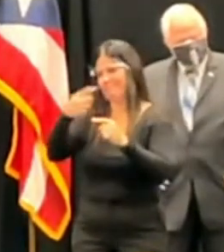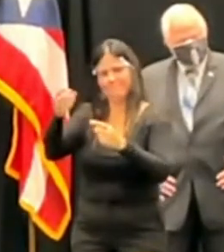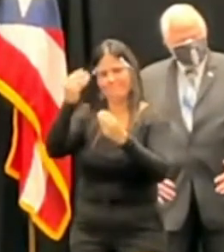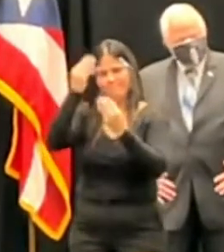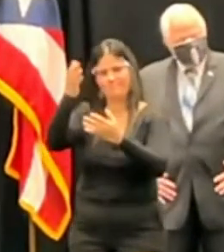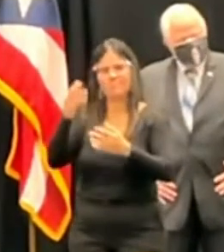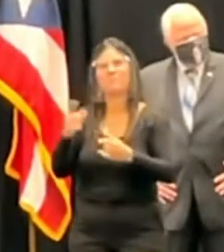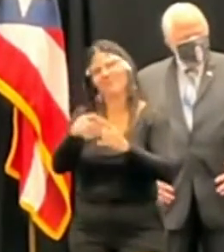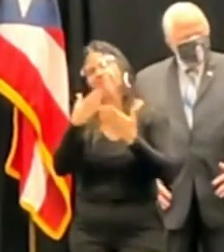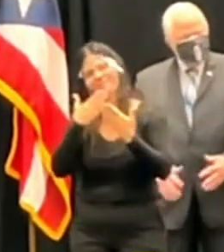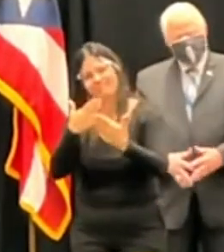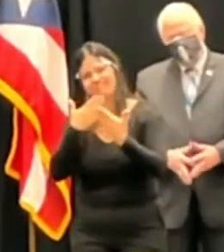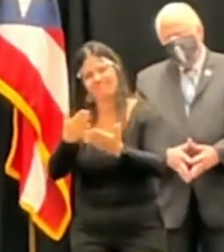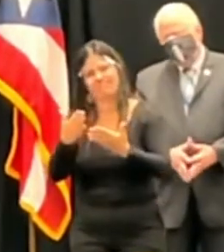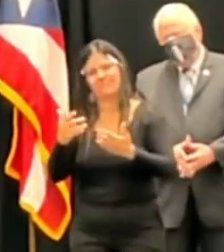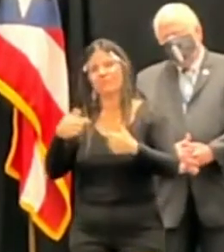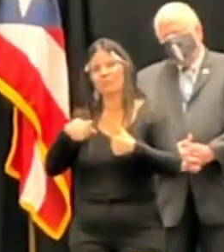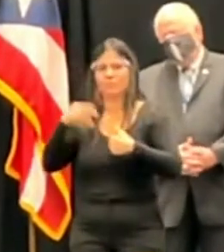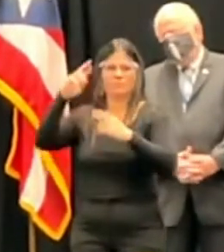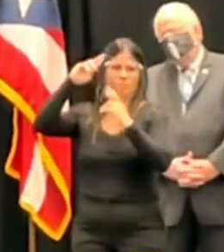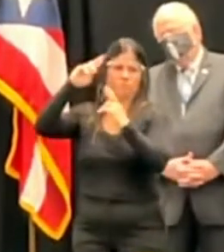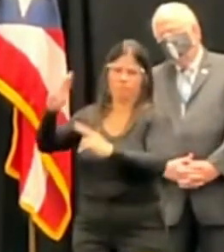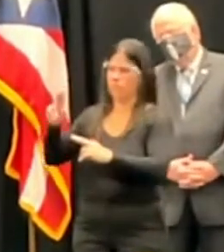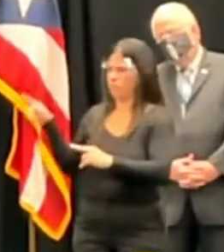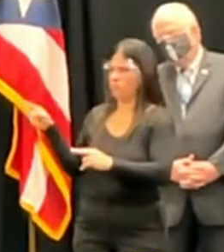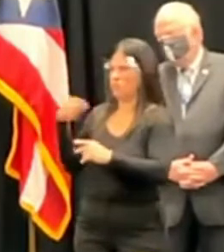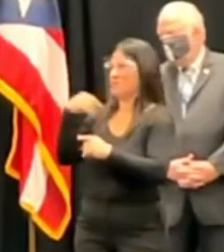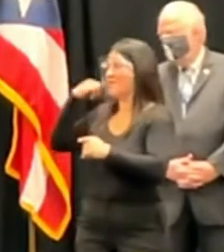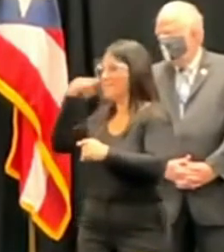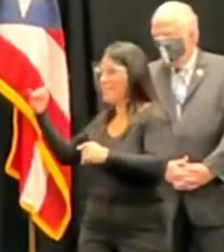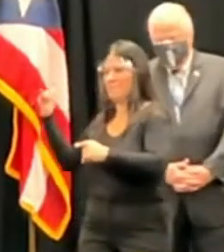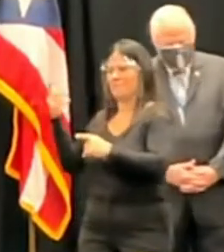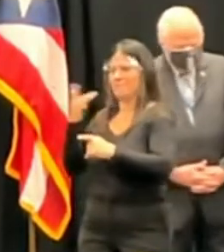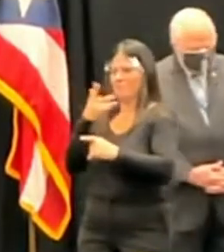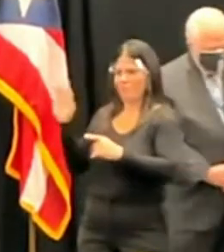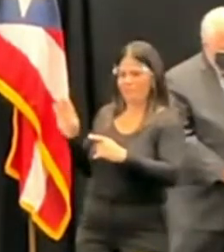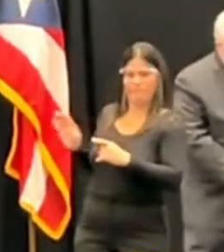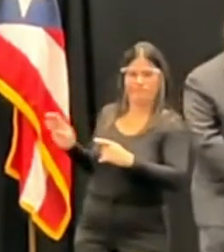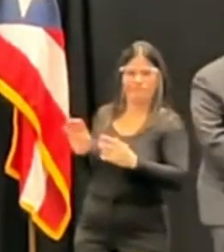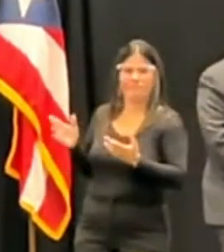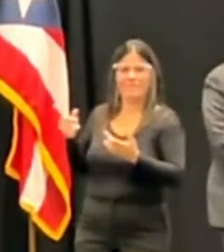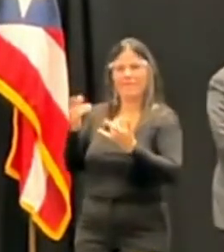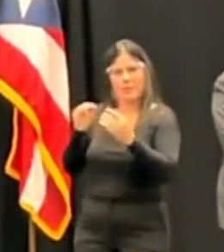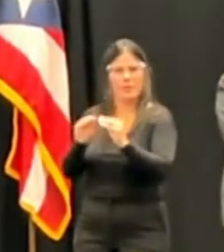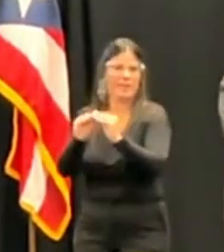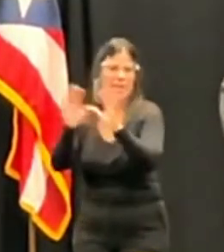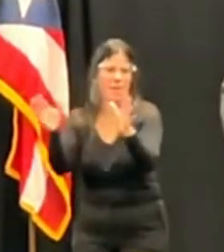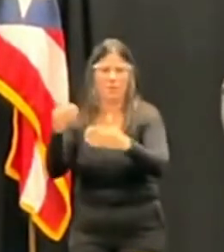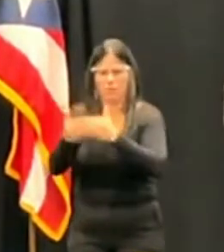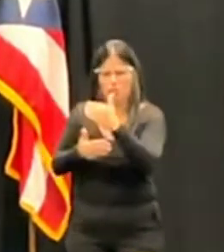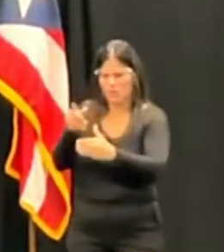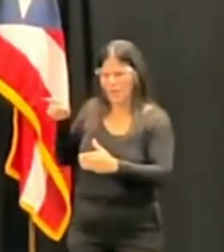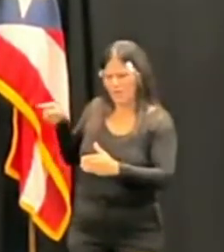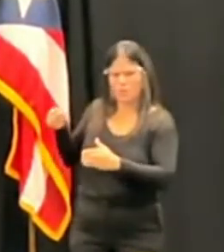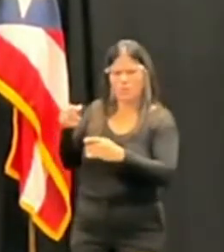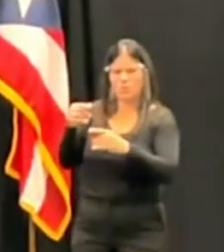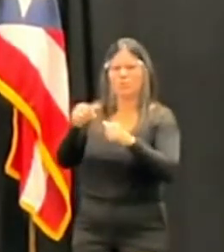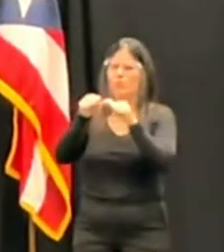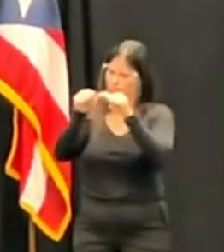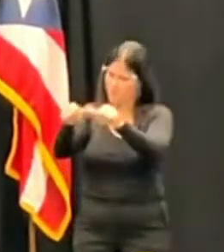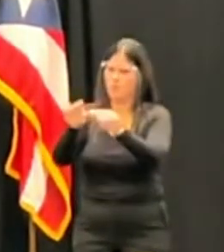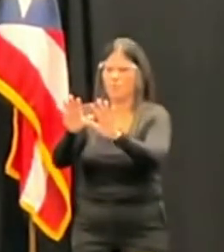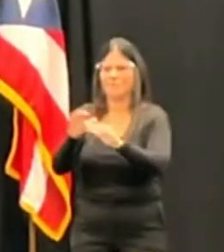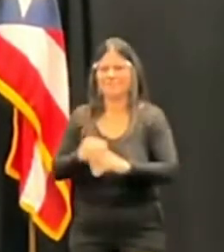la deferencia de llamarle y de notificarle a los mismos y que, obviamente, iban a continuar con el procedimiento que corresponde al Senado. Continuamos con